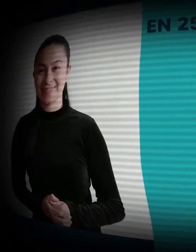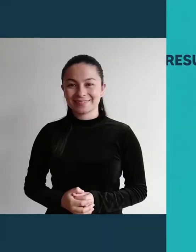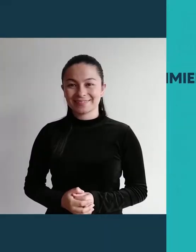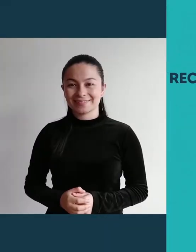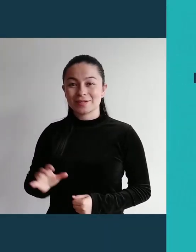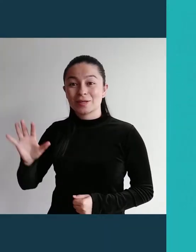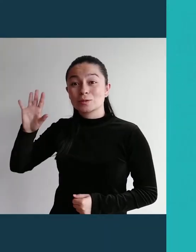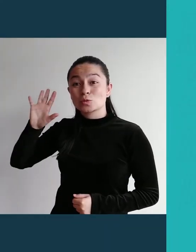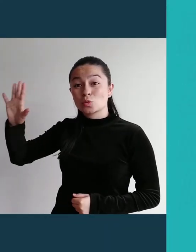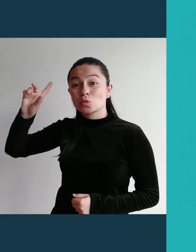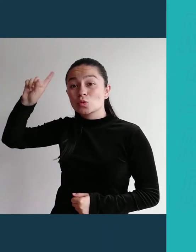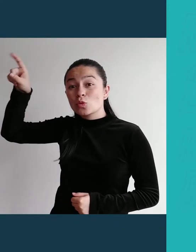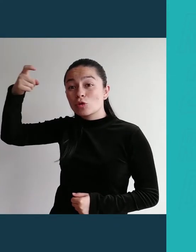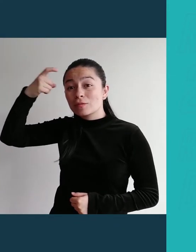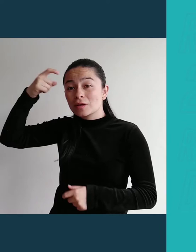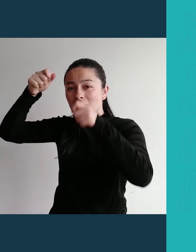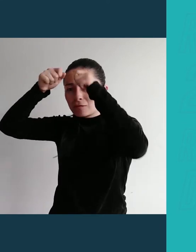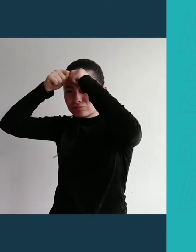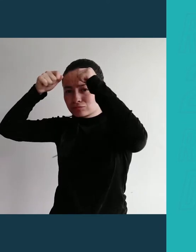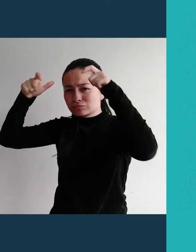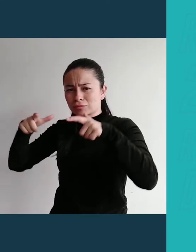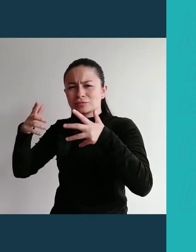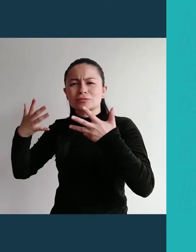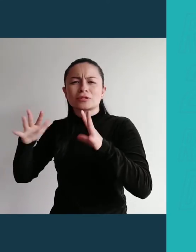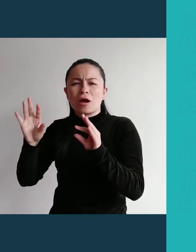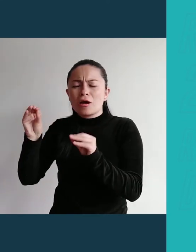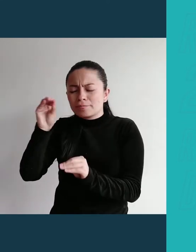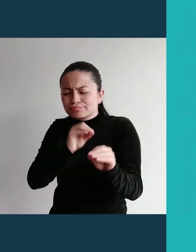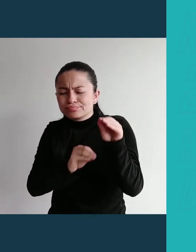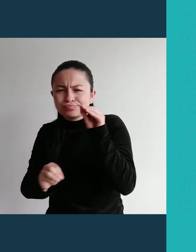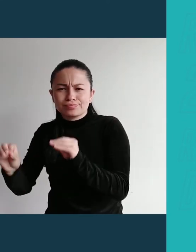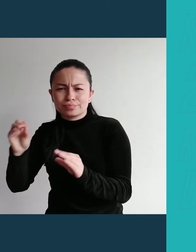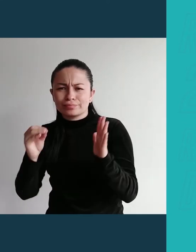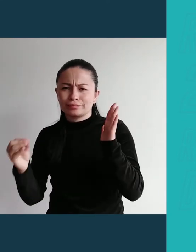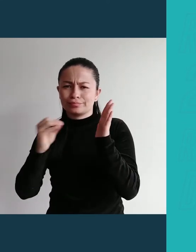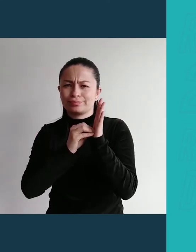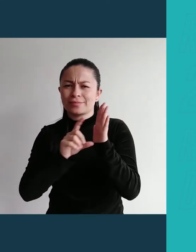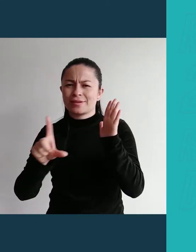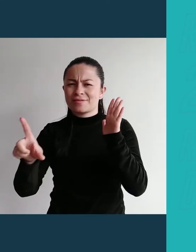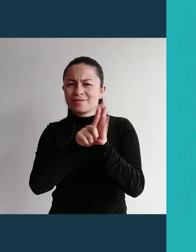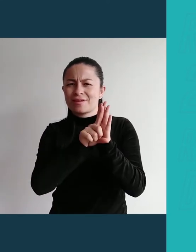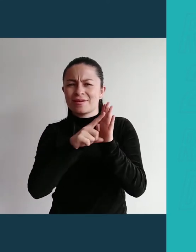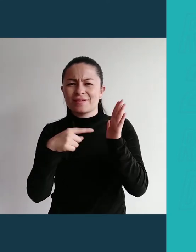Leyes que reconocen y exigen los ajustes razonables.